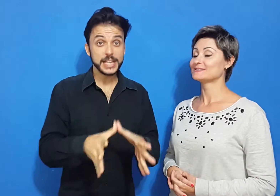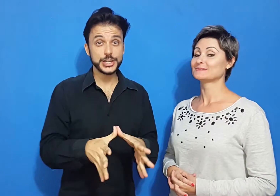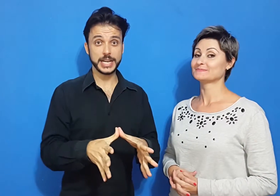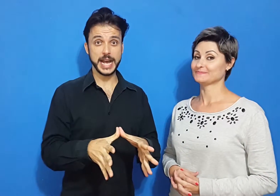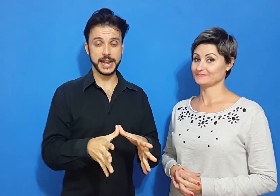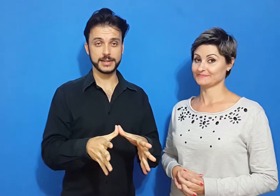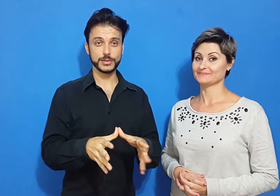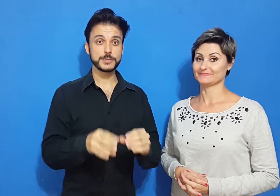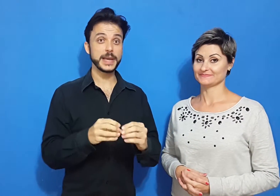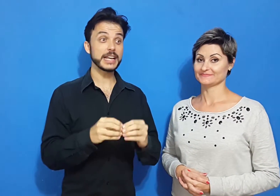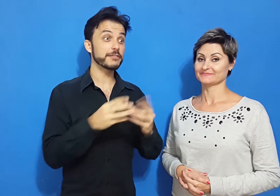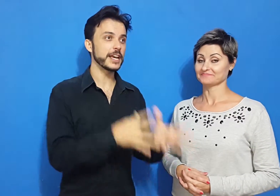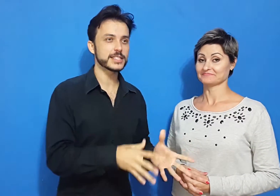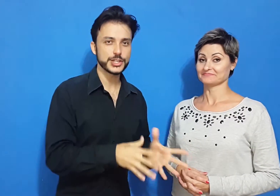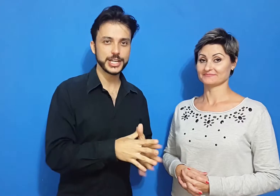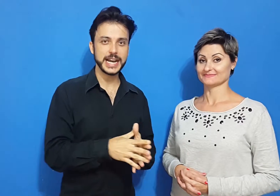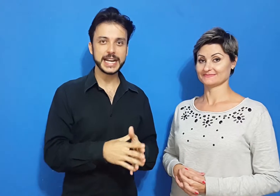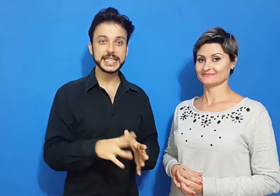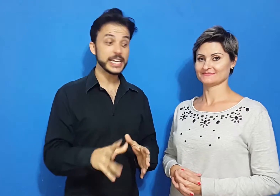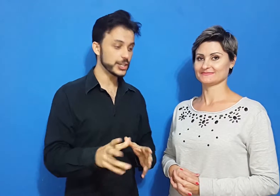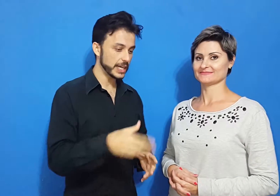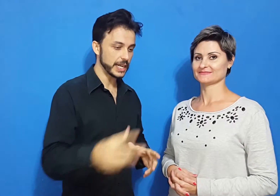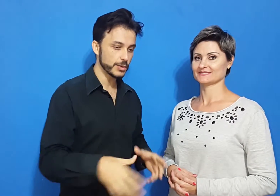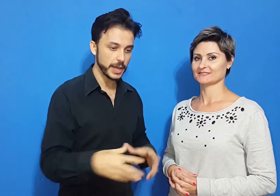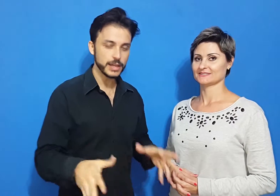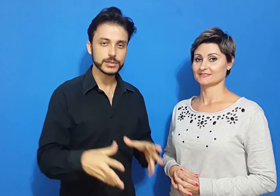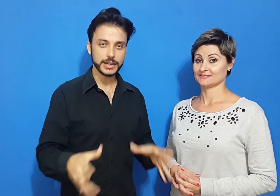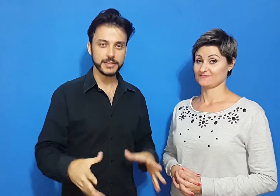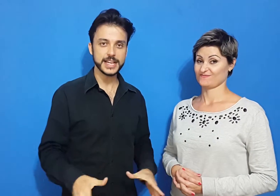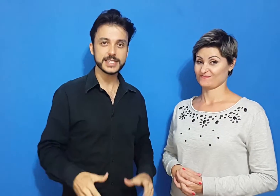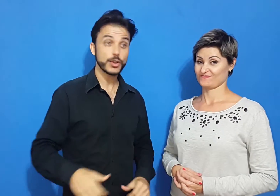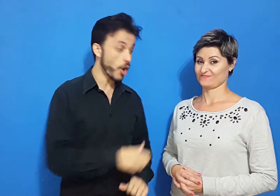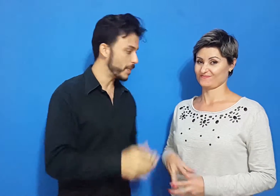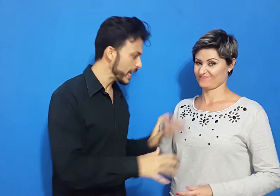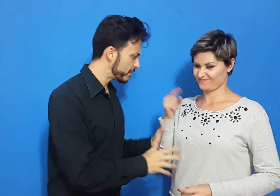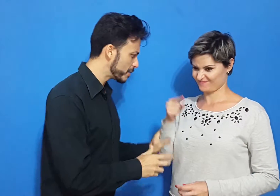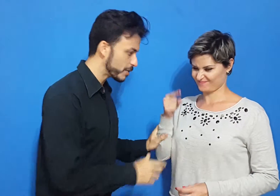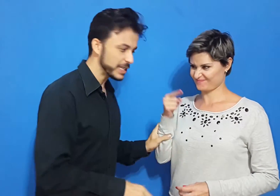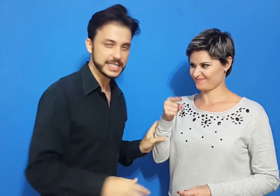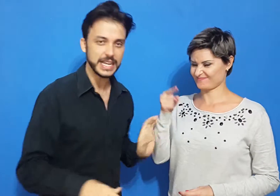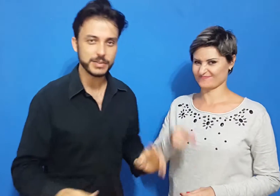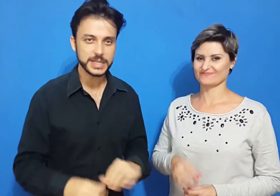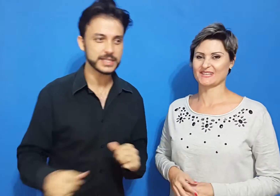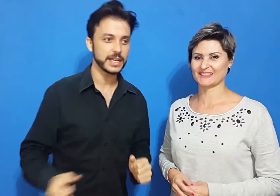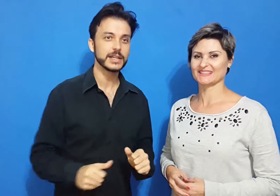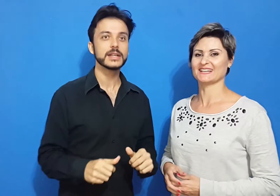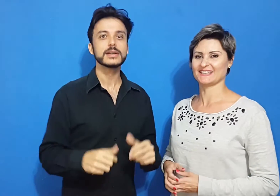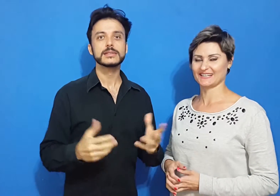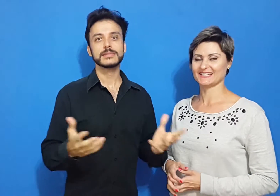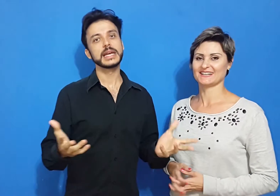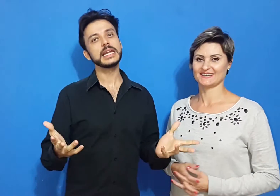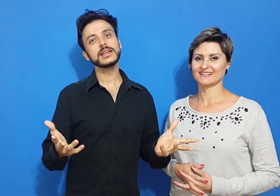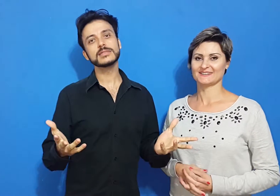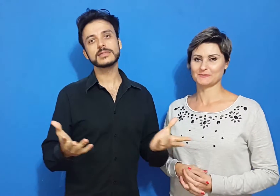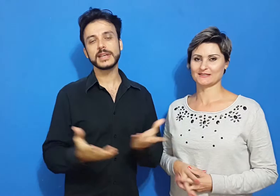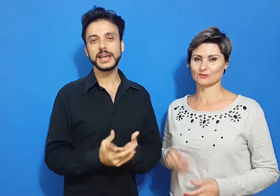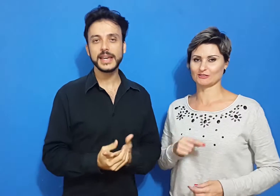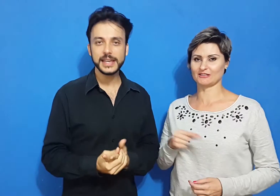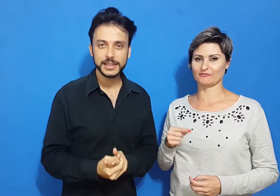o bairro chegar. Não espera a festa chegar e daí chega lá no meio da festa e corre e vamos dançar, vamos dançar. É. Ele mantém. Medorando